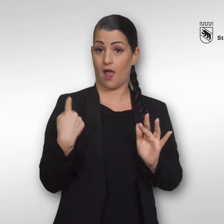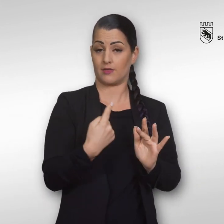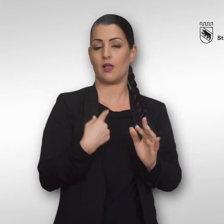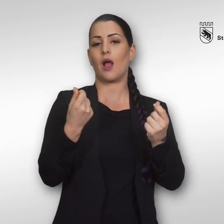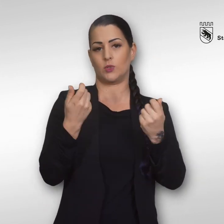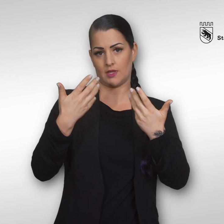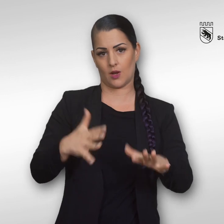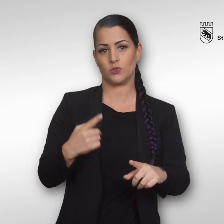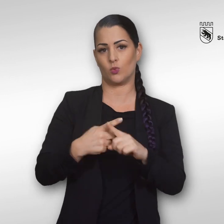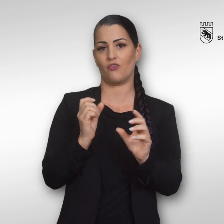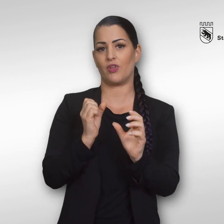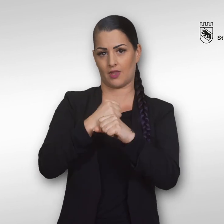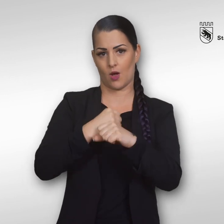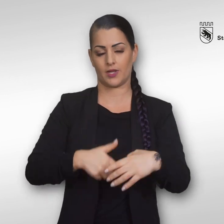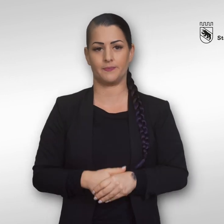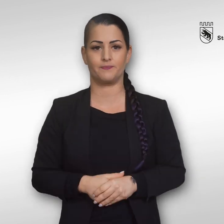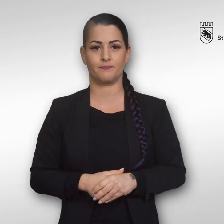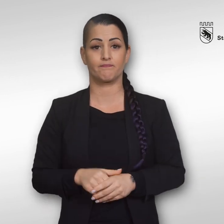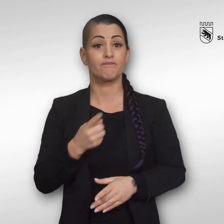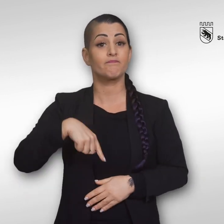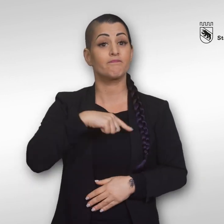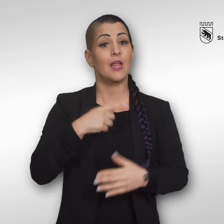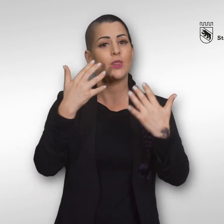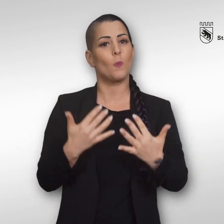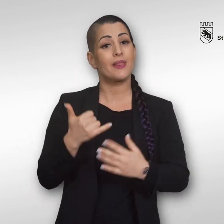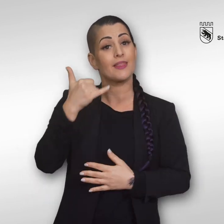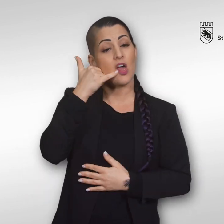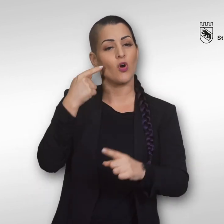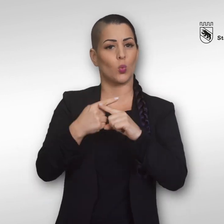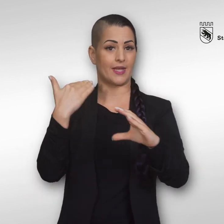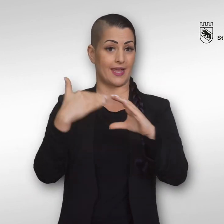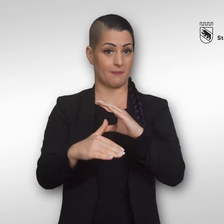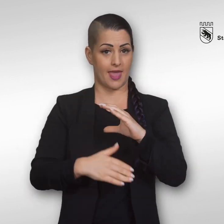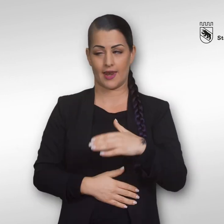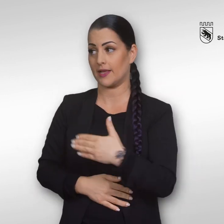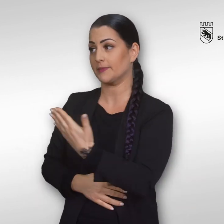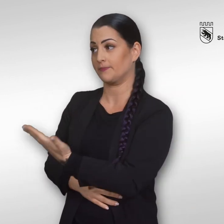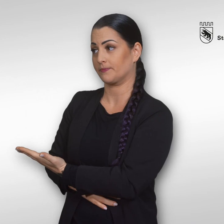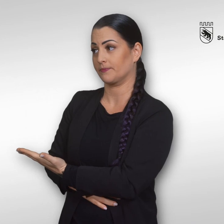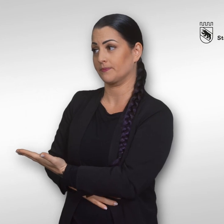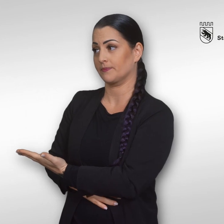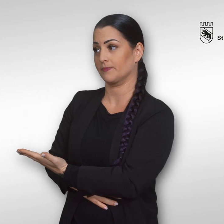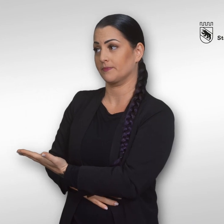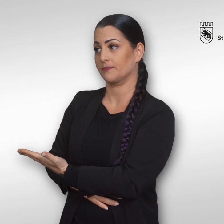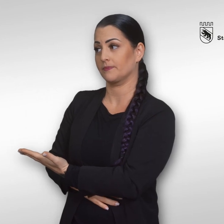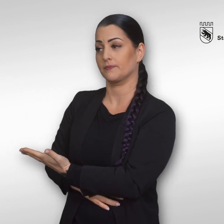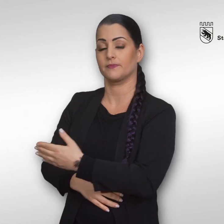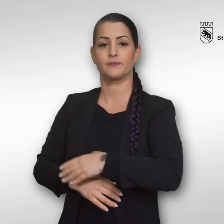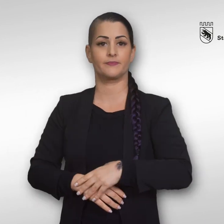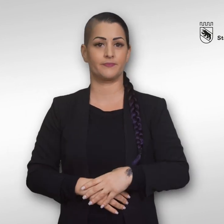kostenlos und vertraulich. Telefon 031 321 68 97, Mail stalking at